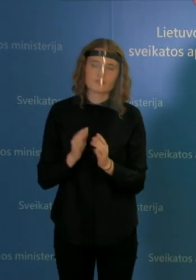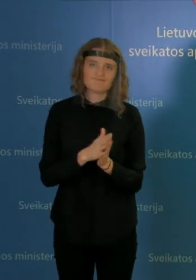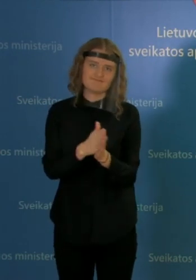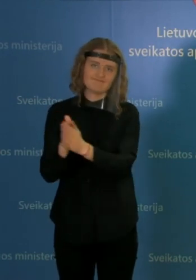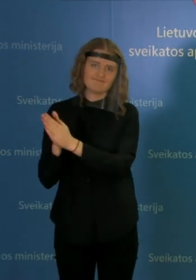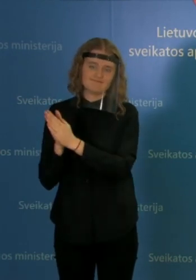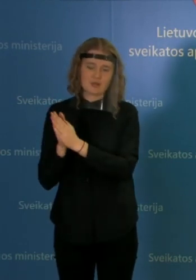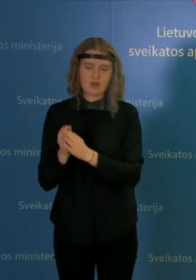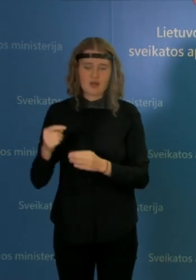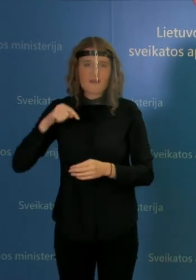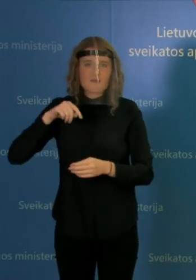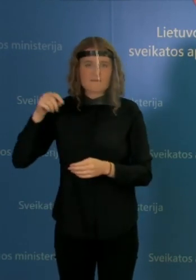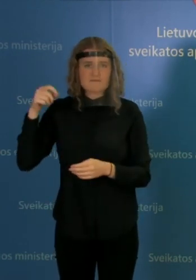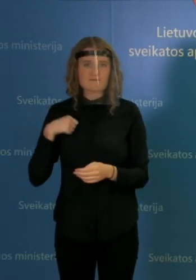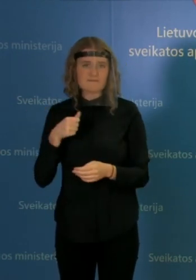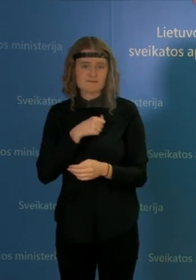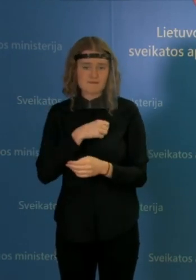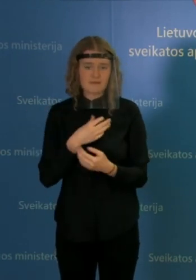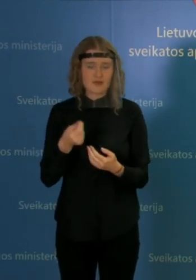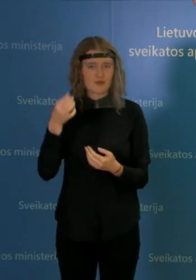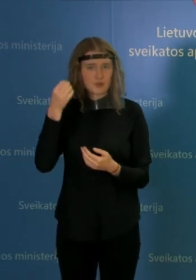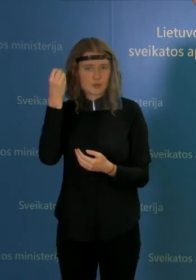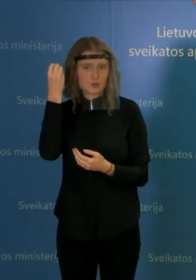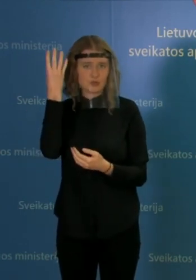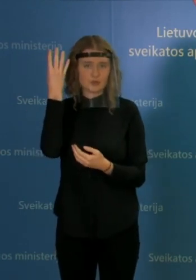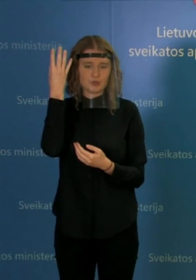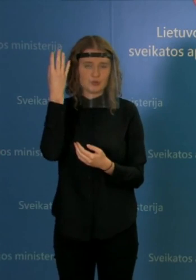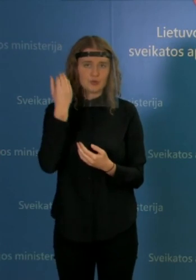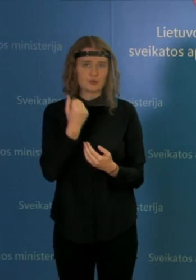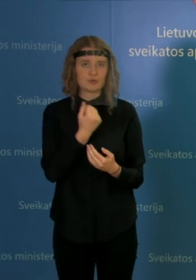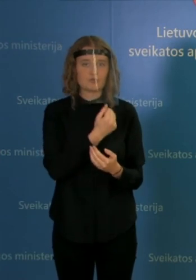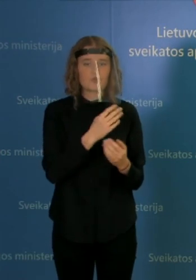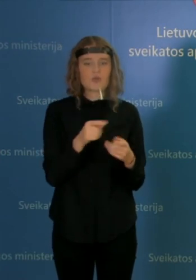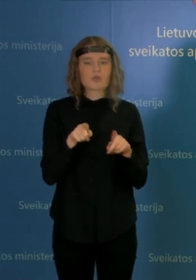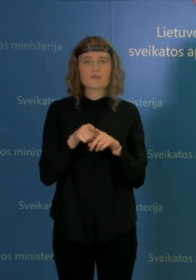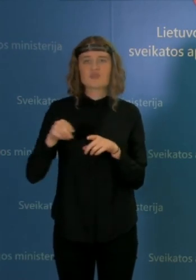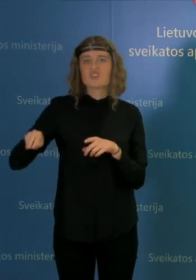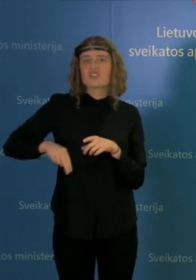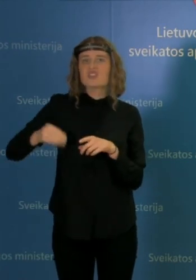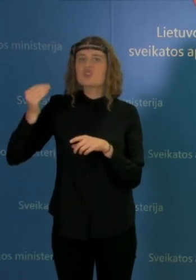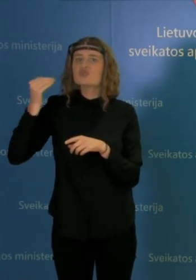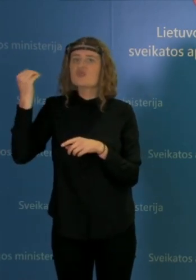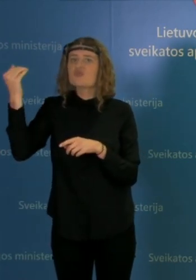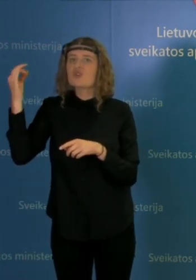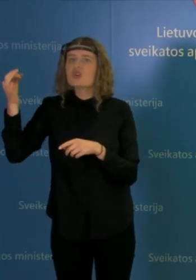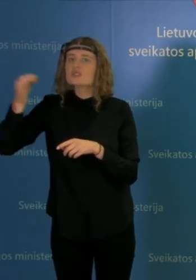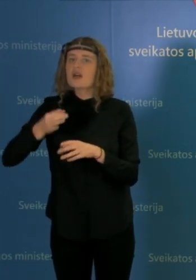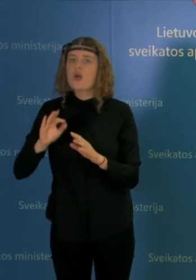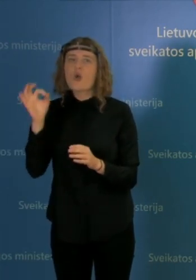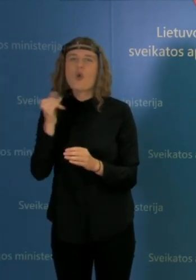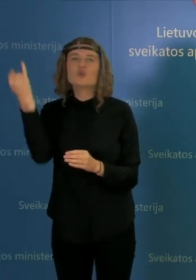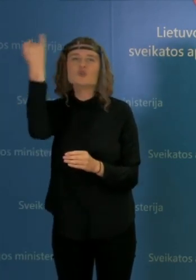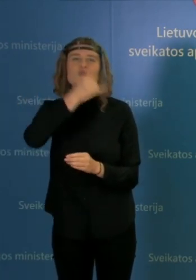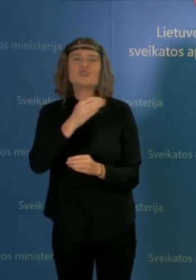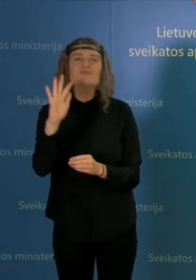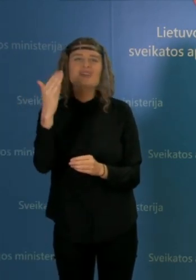samoningumą tų pačių įstaigų. Ir ką minėjo irgi ir direktorius apie juodai penktadienį, tai gerai, jeigu tie juodai